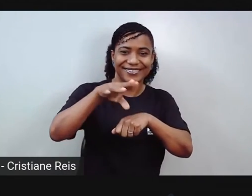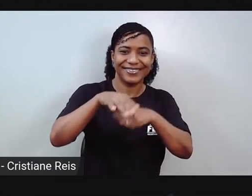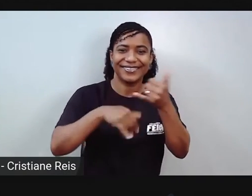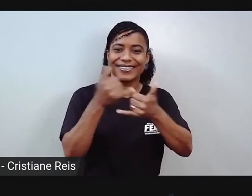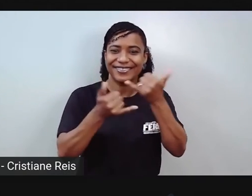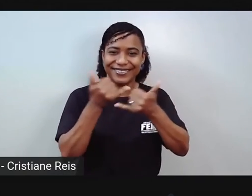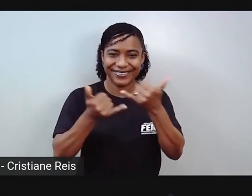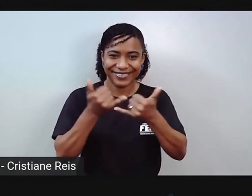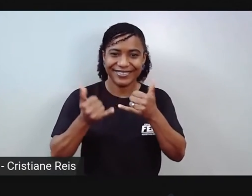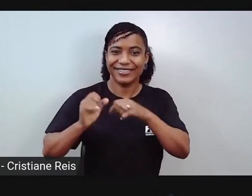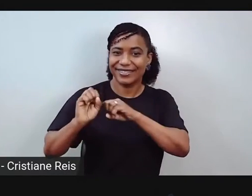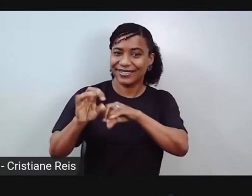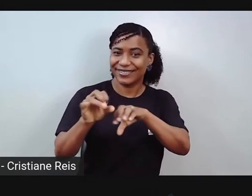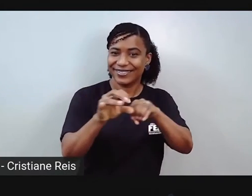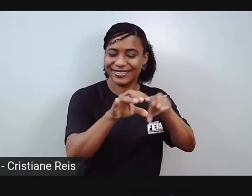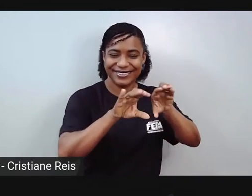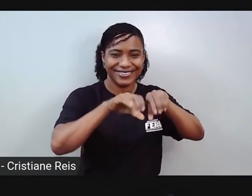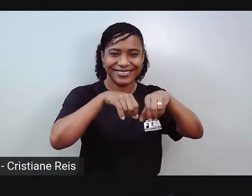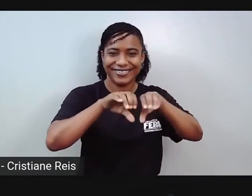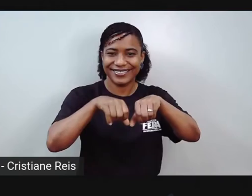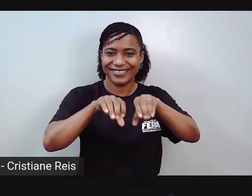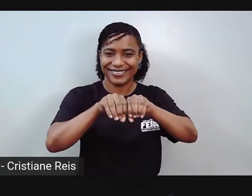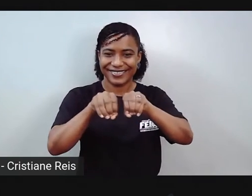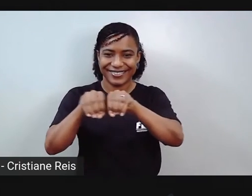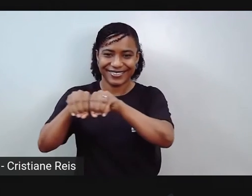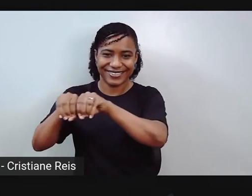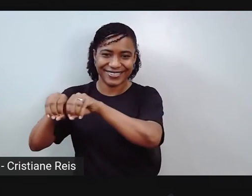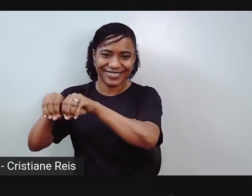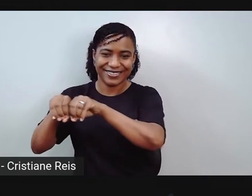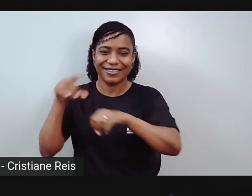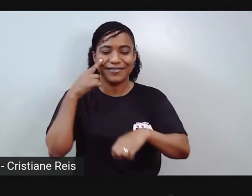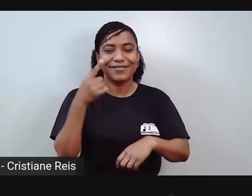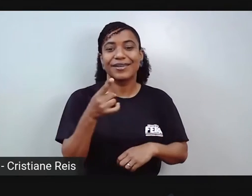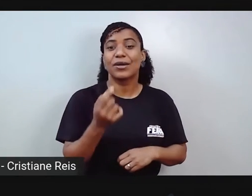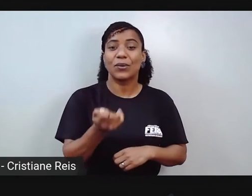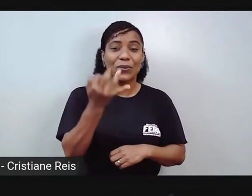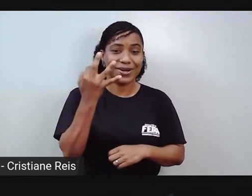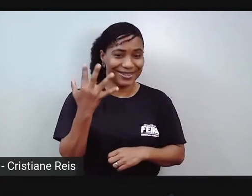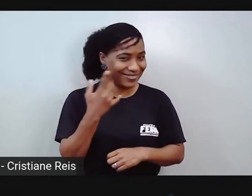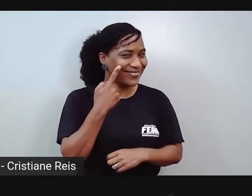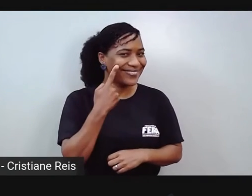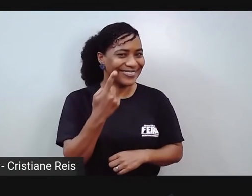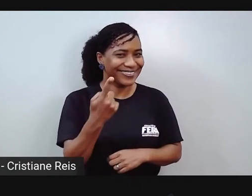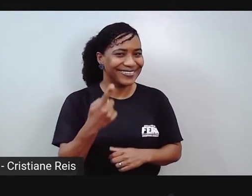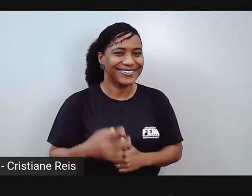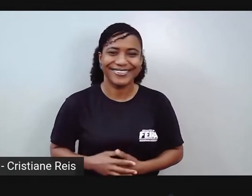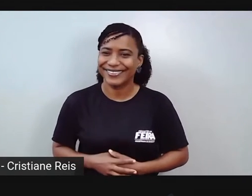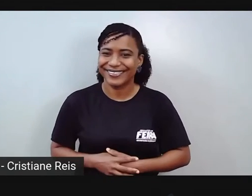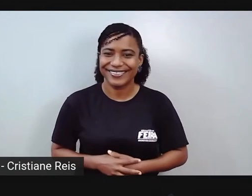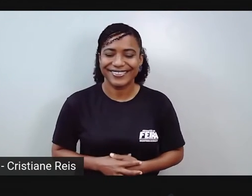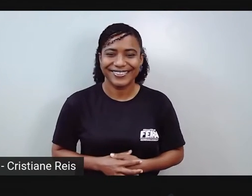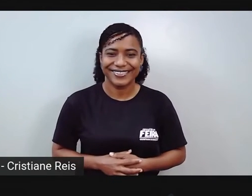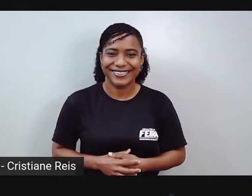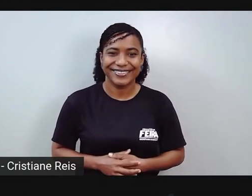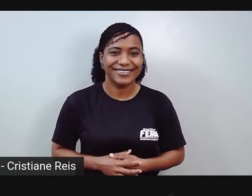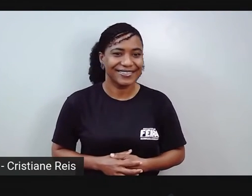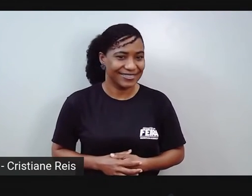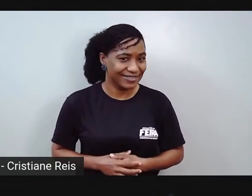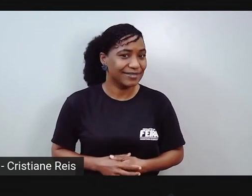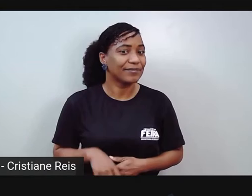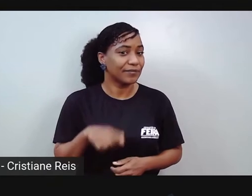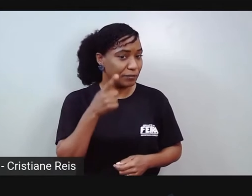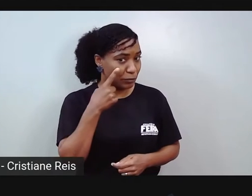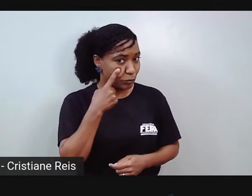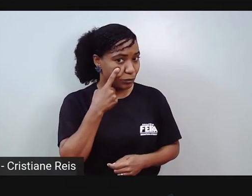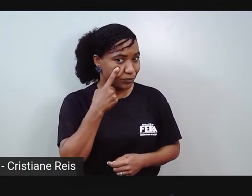com os rolinhos. Deixa eu ver quantos que eu tenho por aqui. Ó. Vamos lá, hein. Contem comigo.